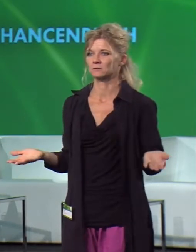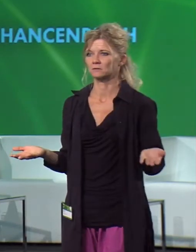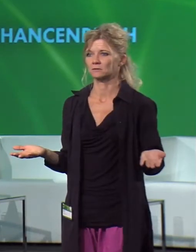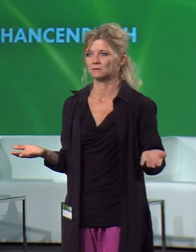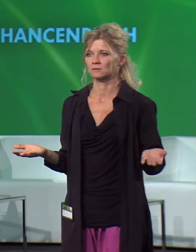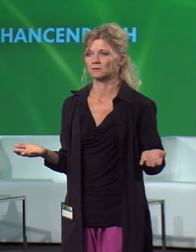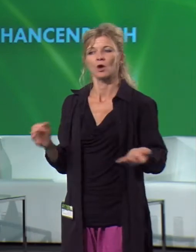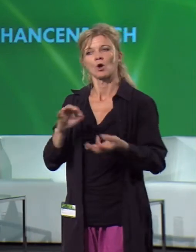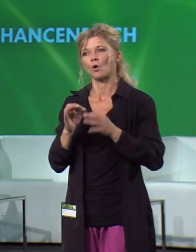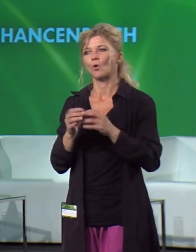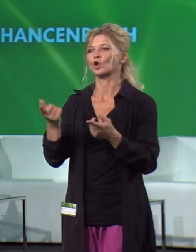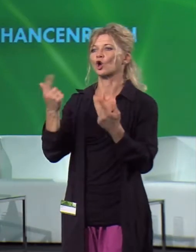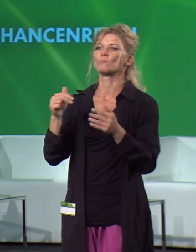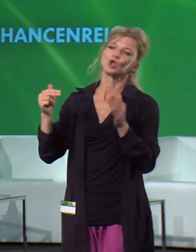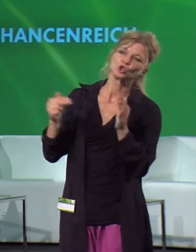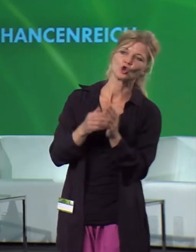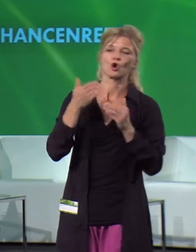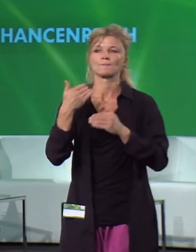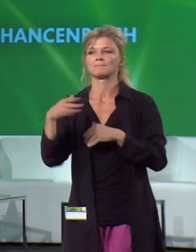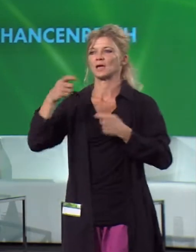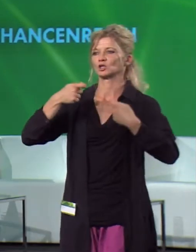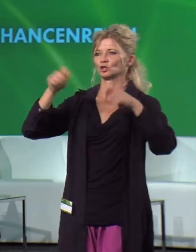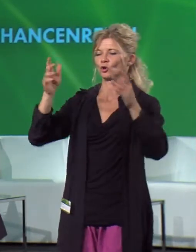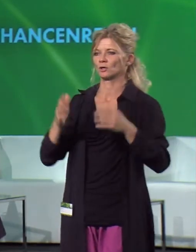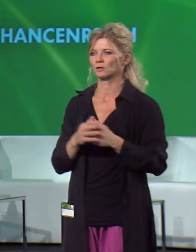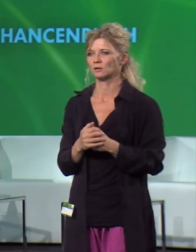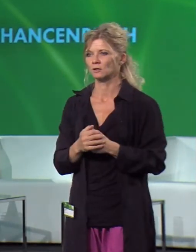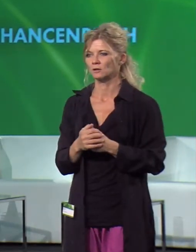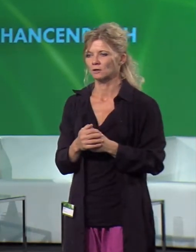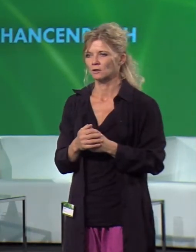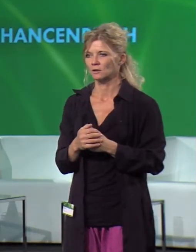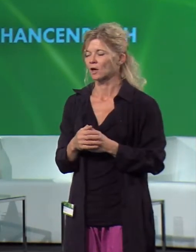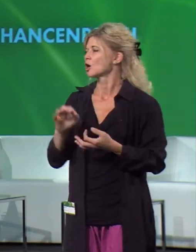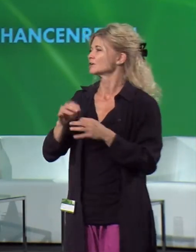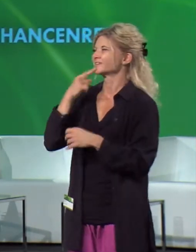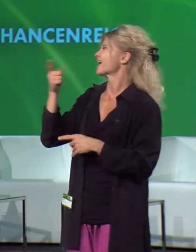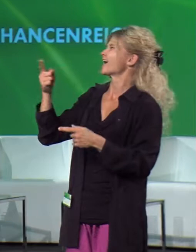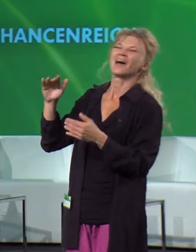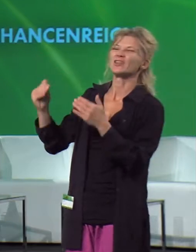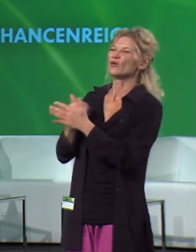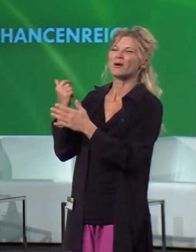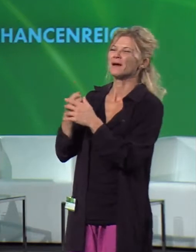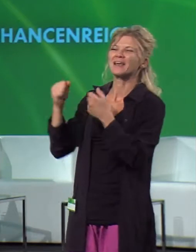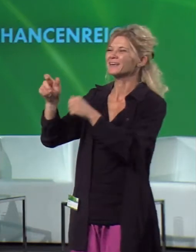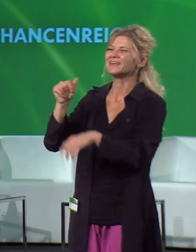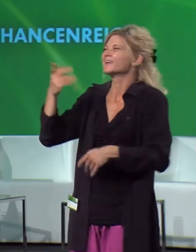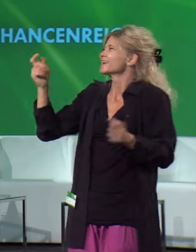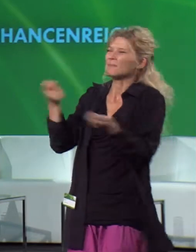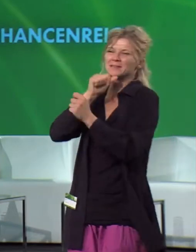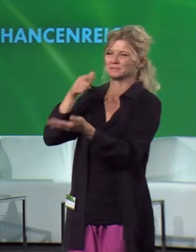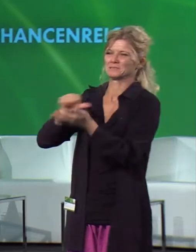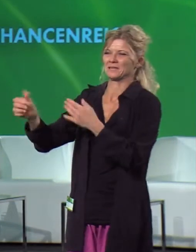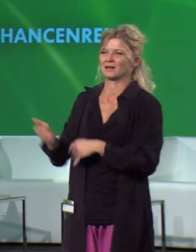teuer. Wenn also immer gesagt wird, erneuerbare Energien rechnen sich nicht oder sie seien nicht effizient, muss man immer die